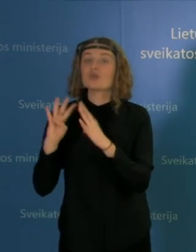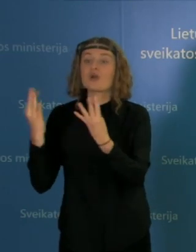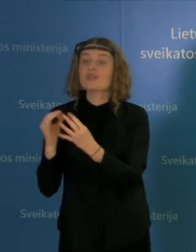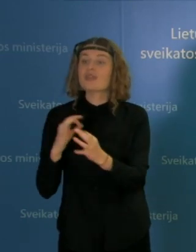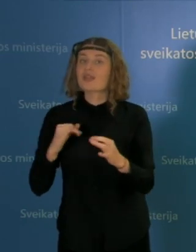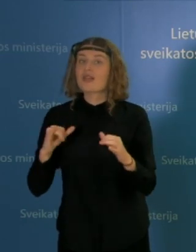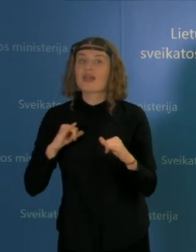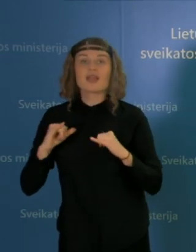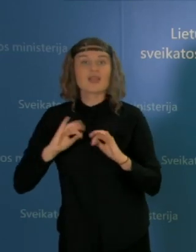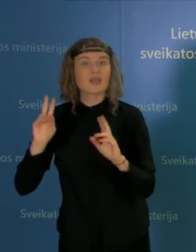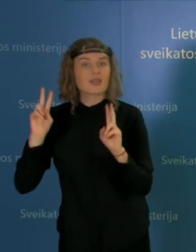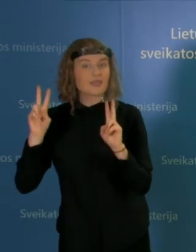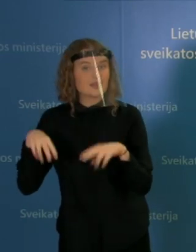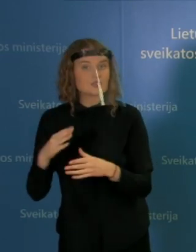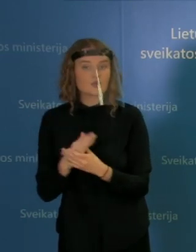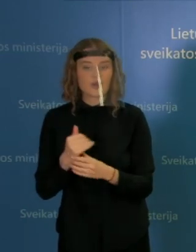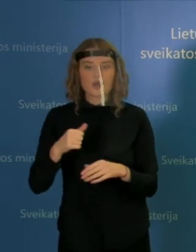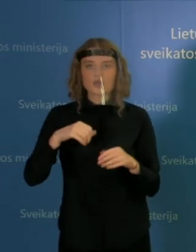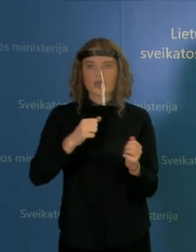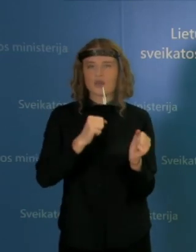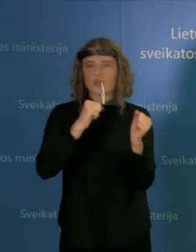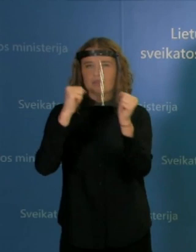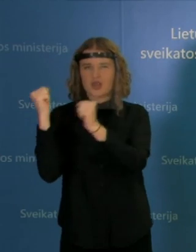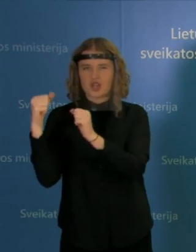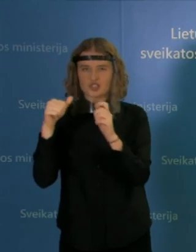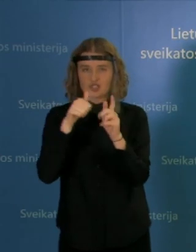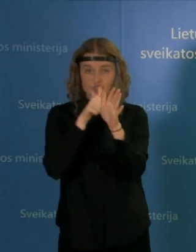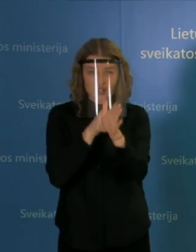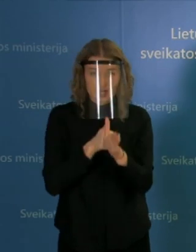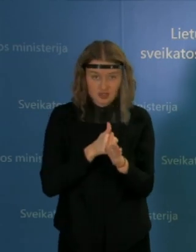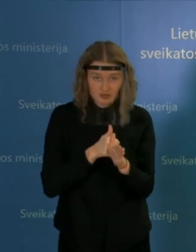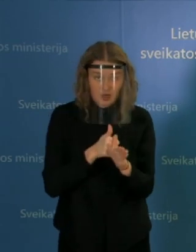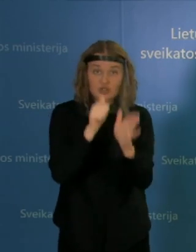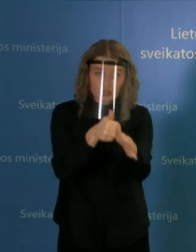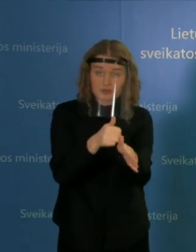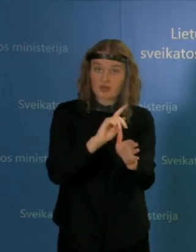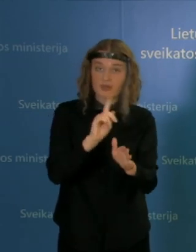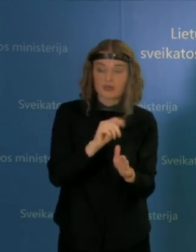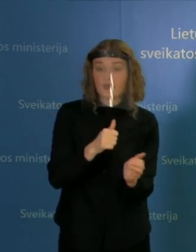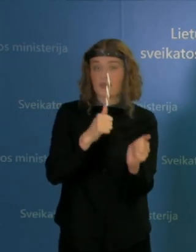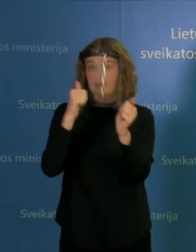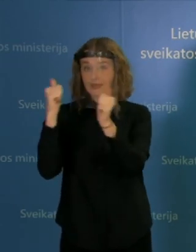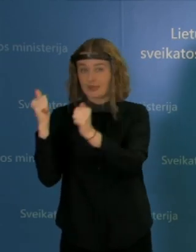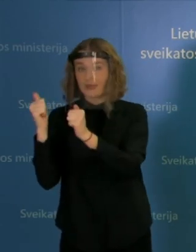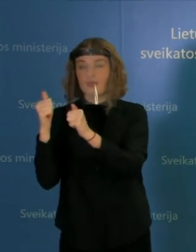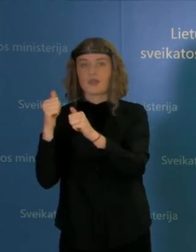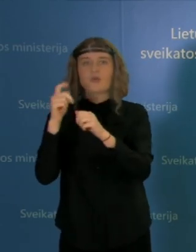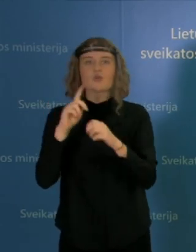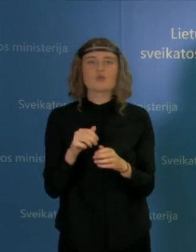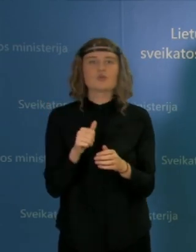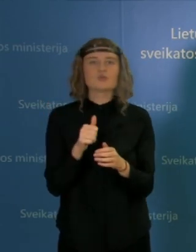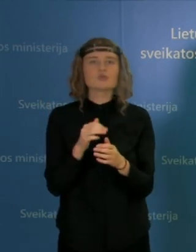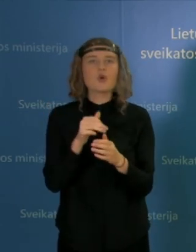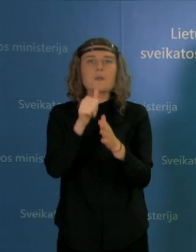įsigaliojimą atidėti ne šešiem metam, kaip siūlo į katos reikalų komiteto pirmininkas, bet siūlo atidėti pusiai